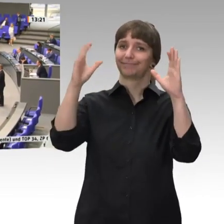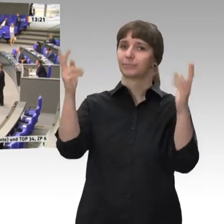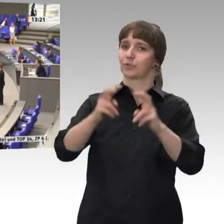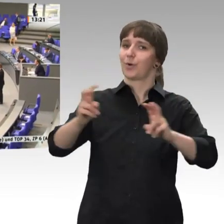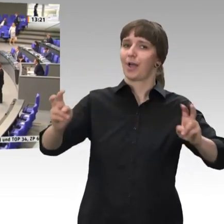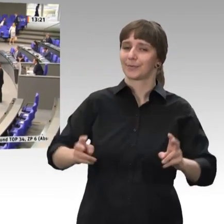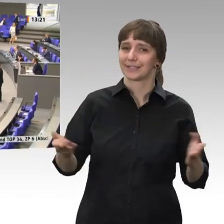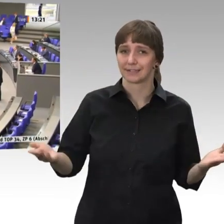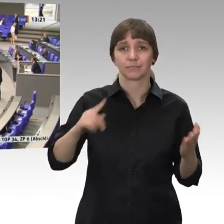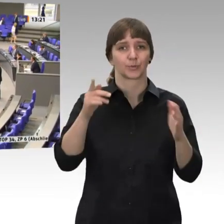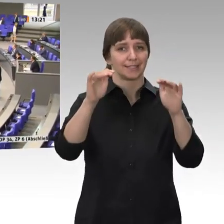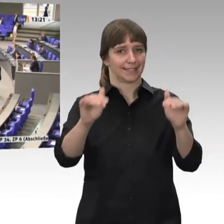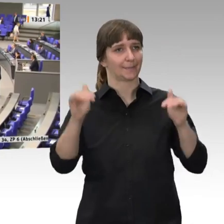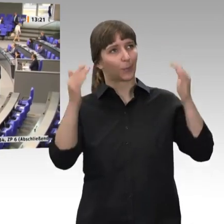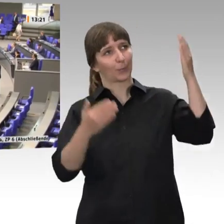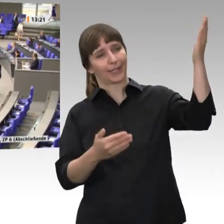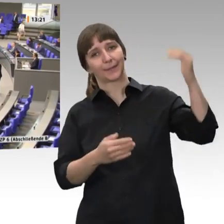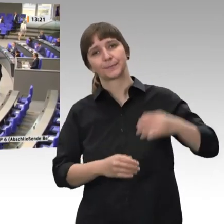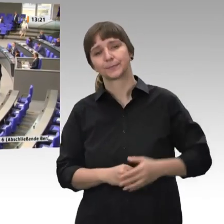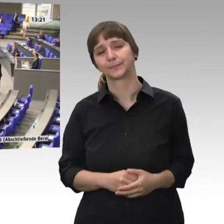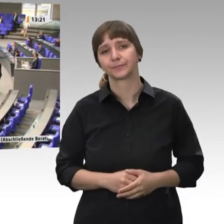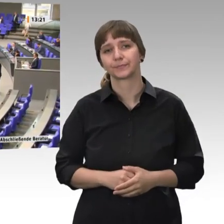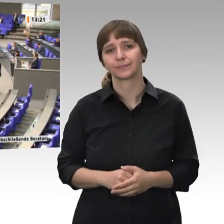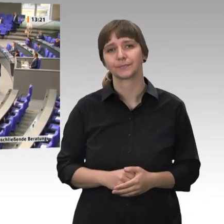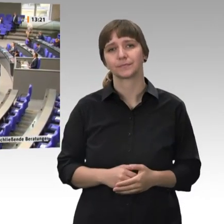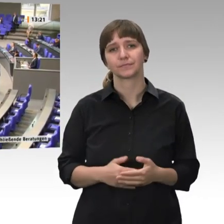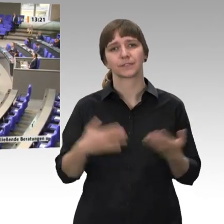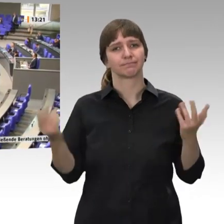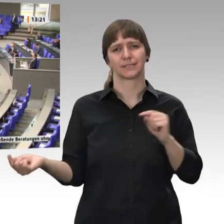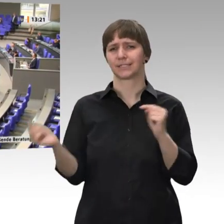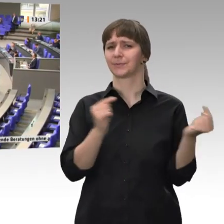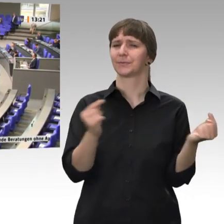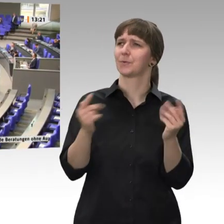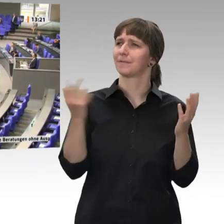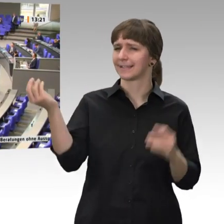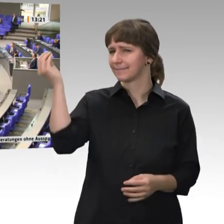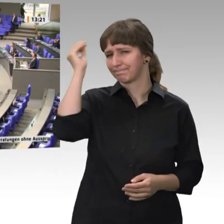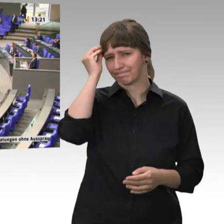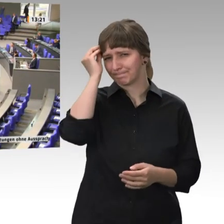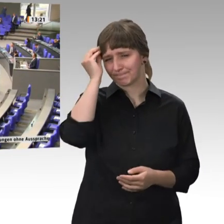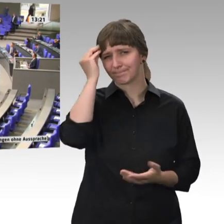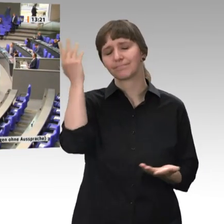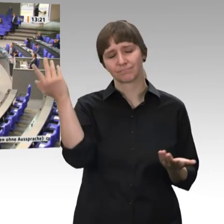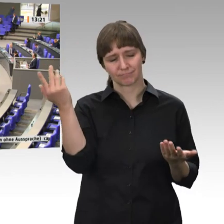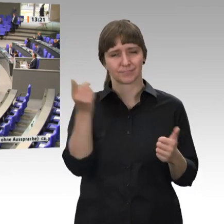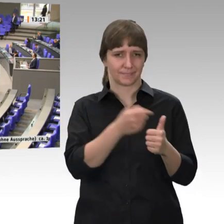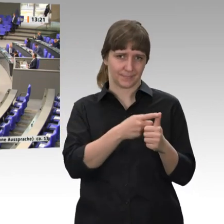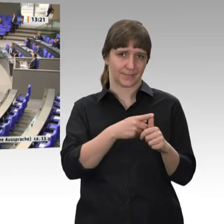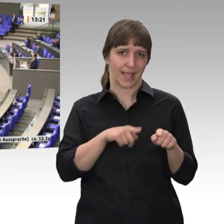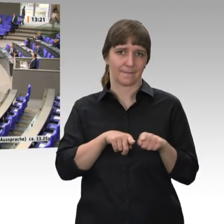auch auf der Tribüne! Was bleibt von dieser Debatte hängen? einmal, dass die FDP näher an die CDU